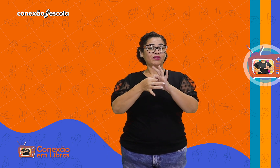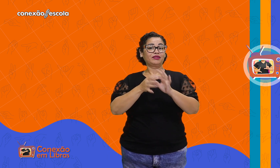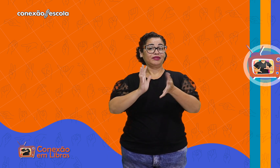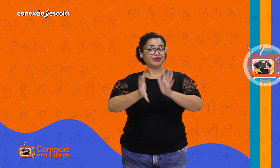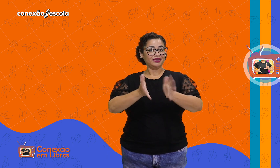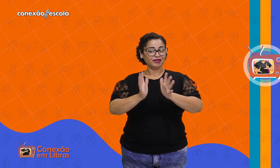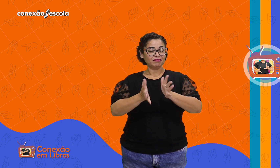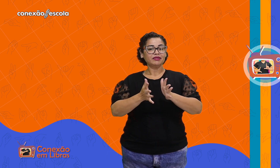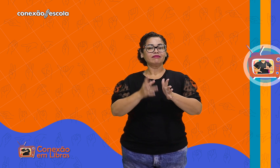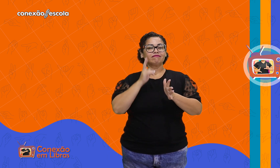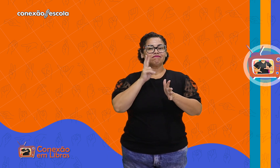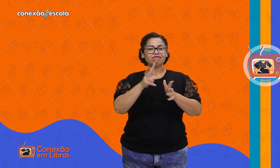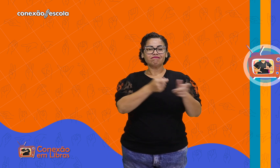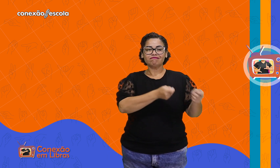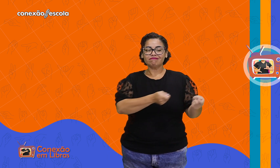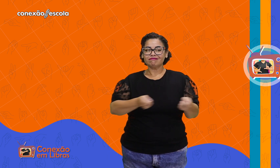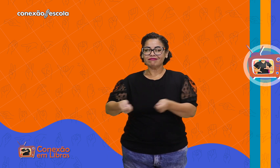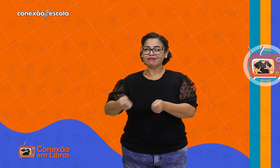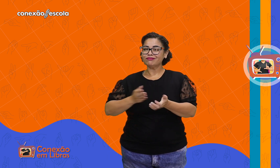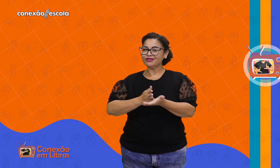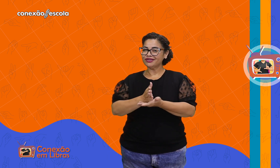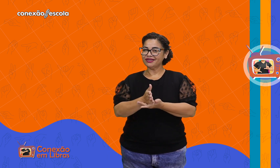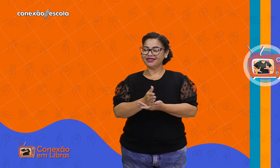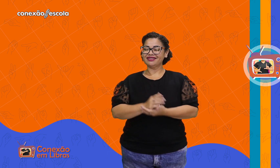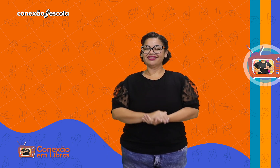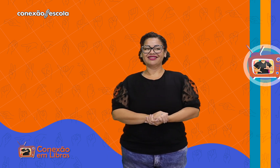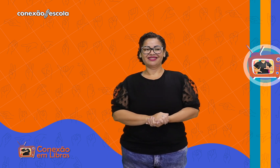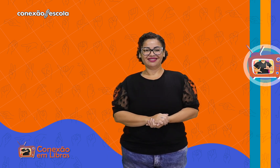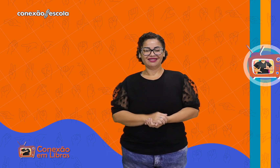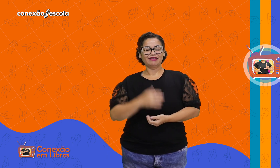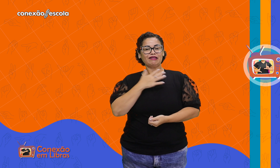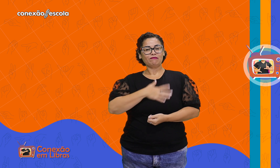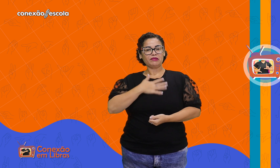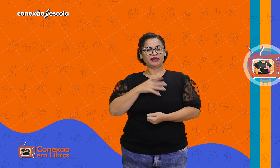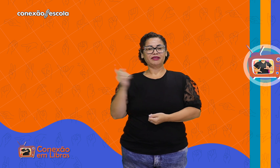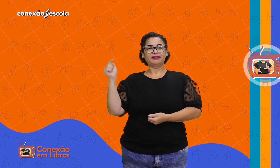Bem-vindos ao Conexão em Libras. Nos acompanhe toda semana aqui.